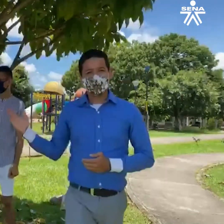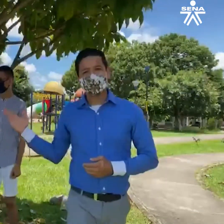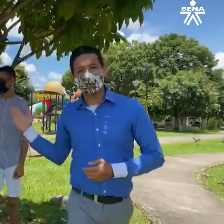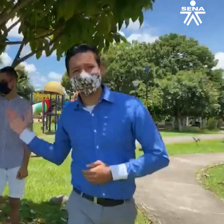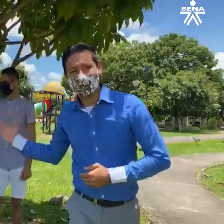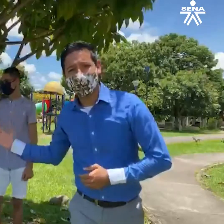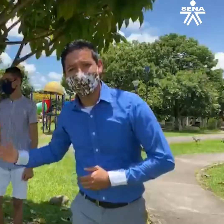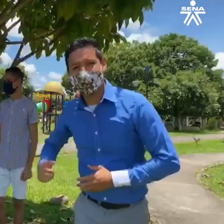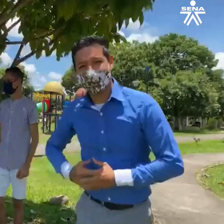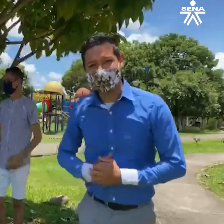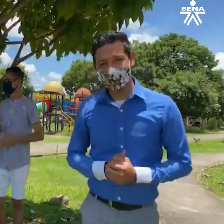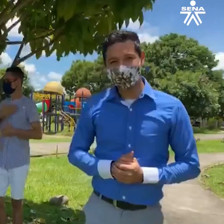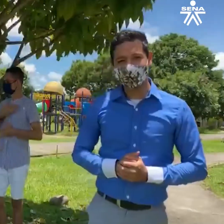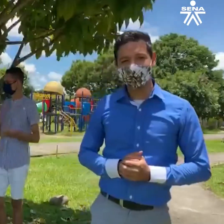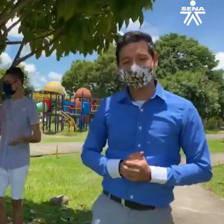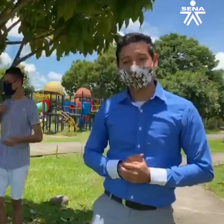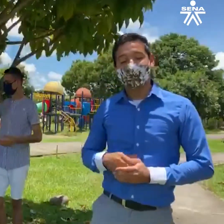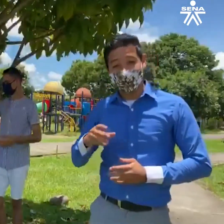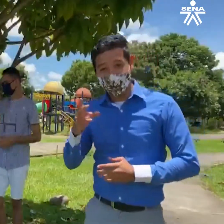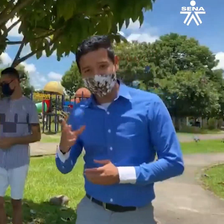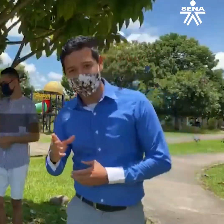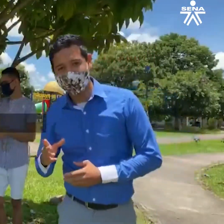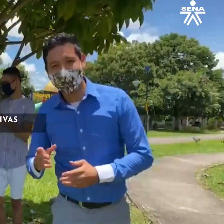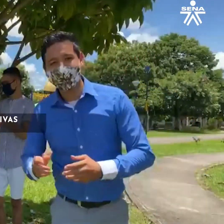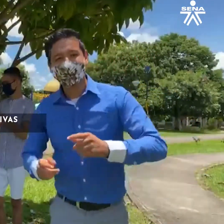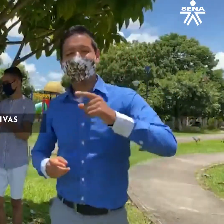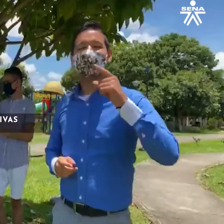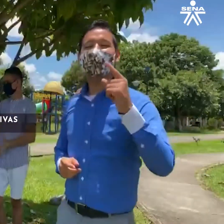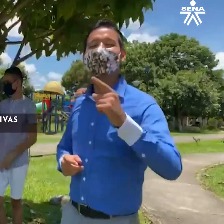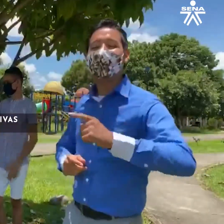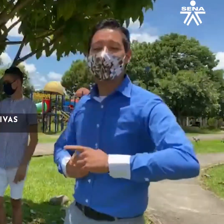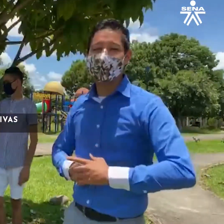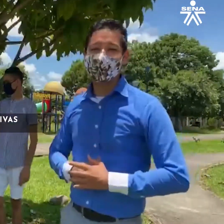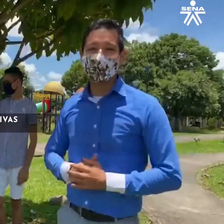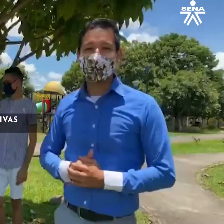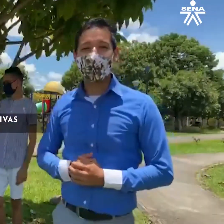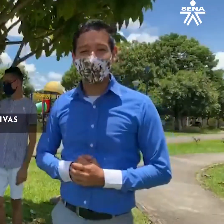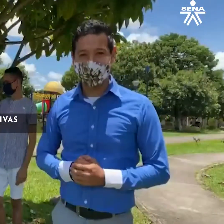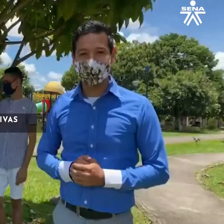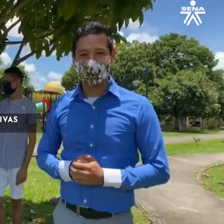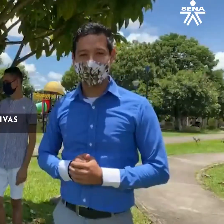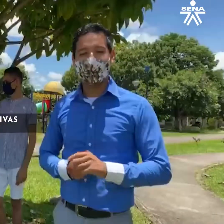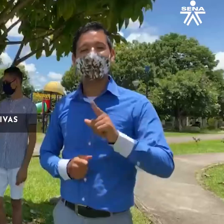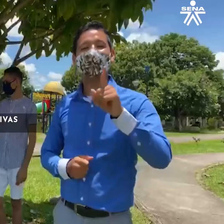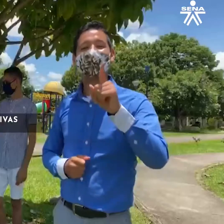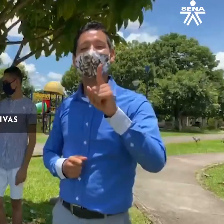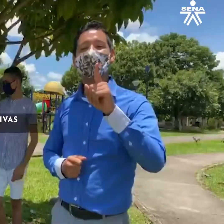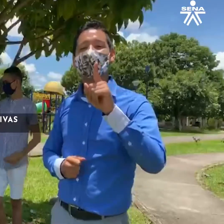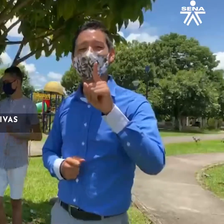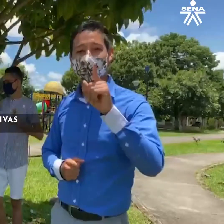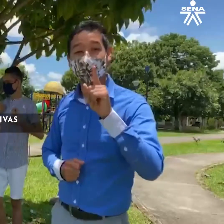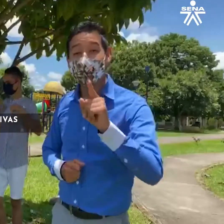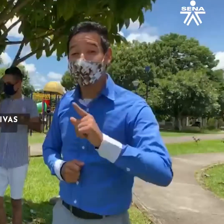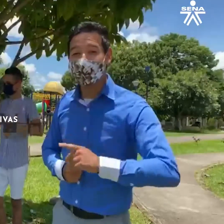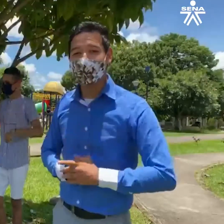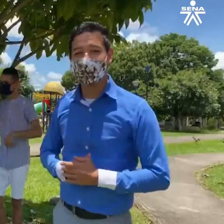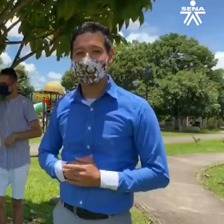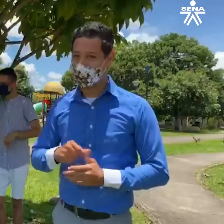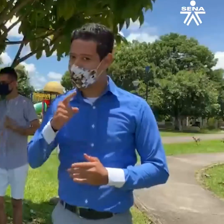¿Entiendes algo de lo que dicen? Si no es así, te invito a que aprendas lengua de señas. Ahora te daré unos consejos muy interesantes que